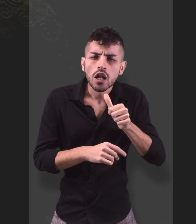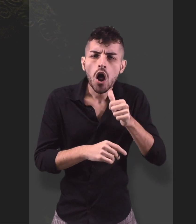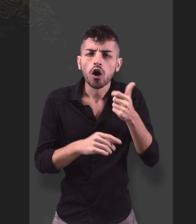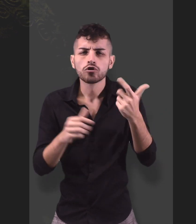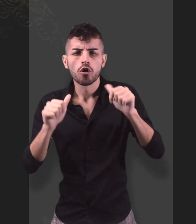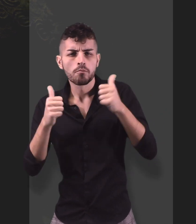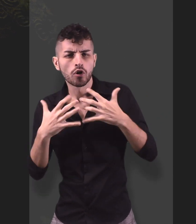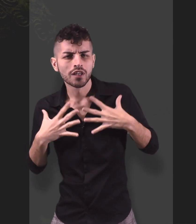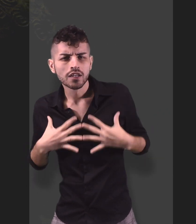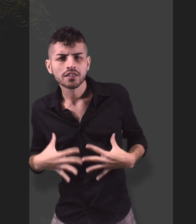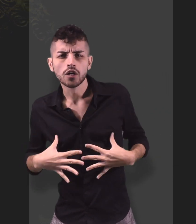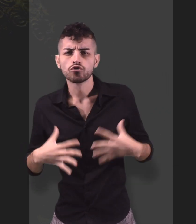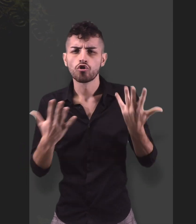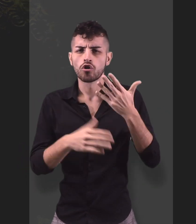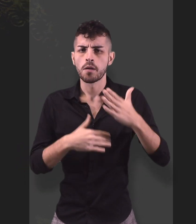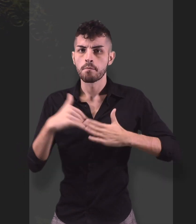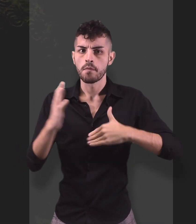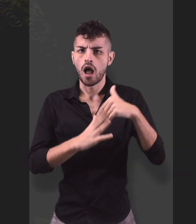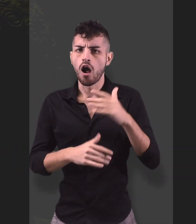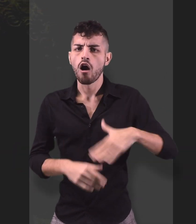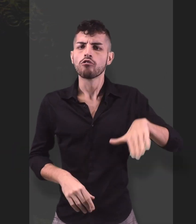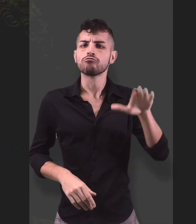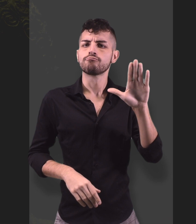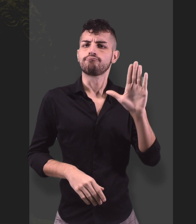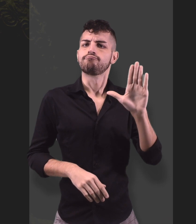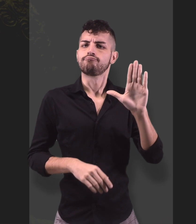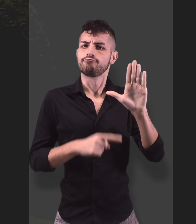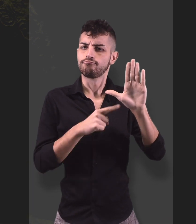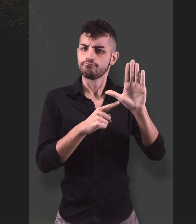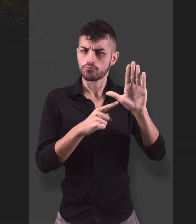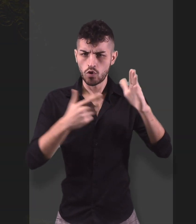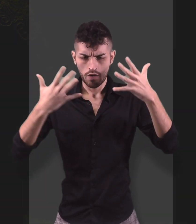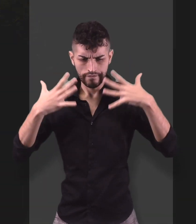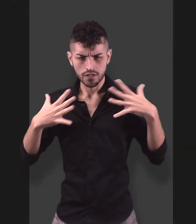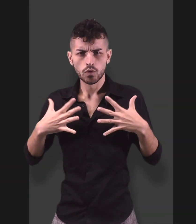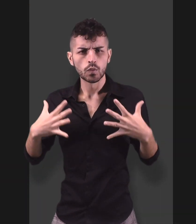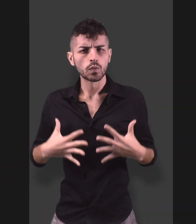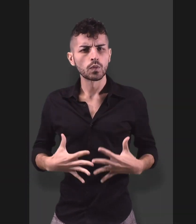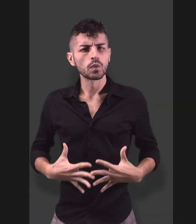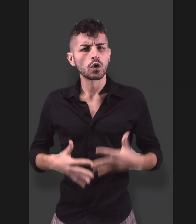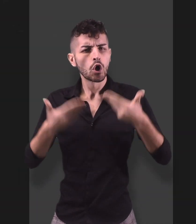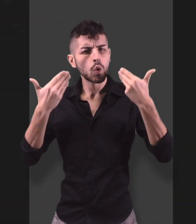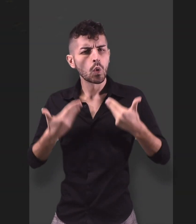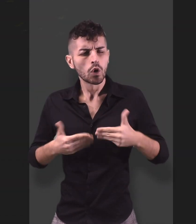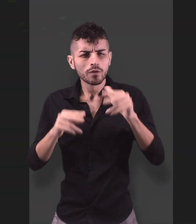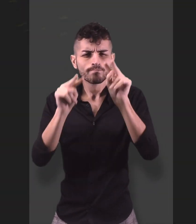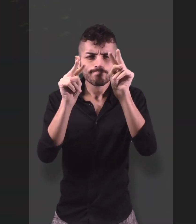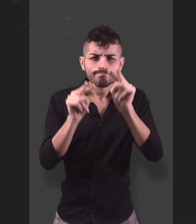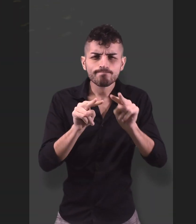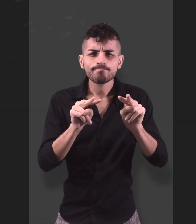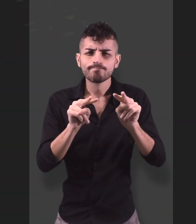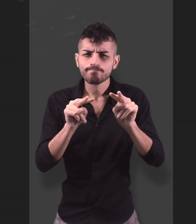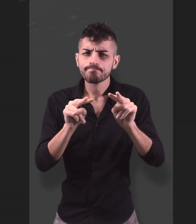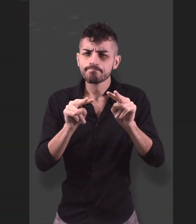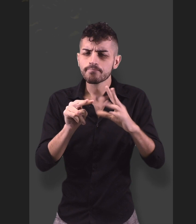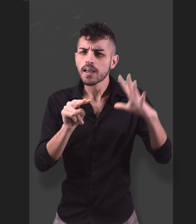colonna in posa frontale, una mano in abbaia mudra e un vestito lungo aderente al corpo.